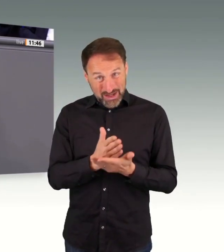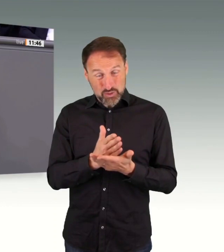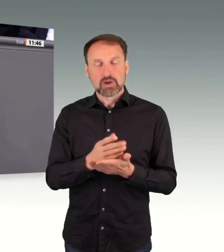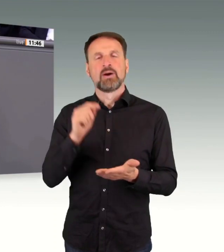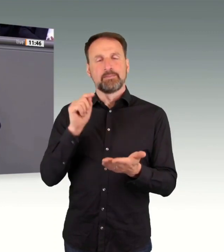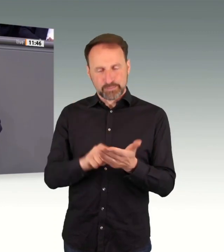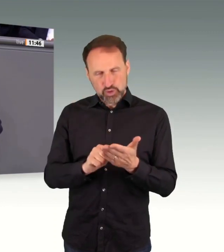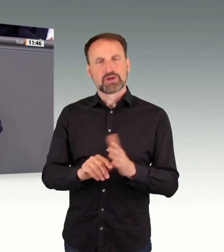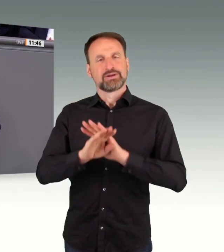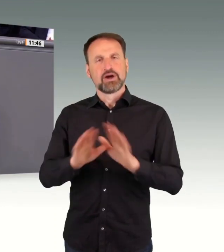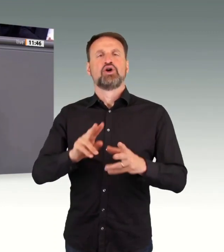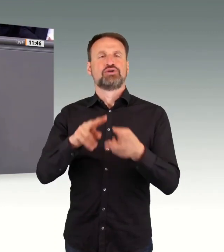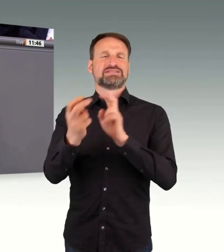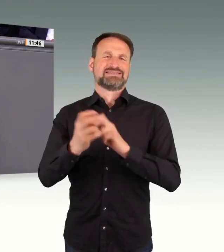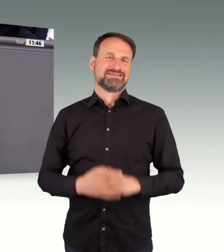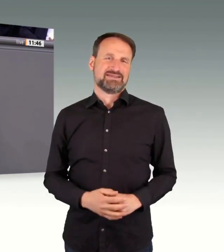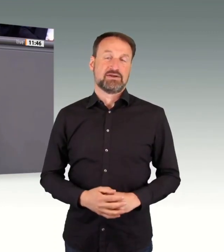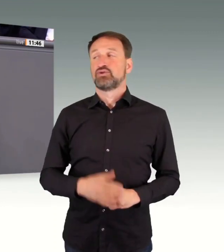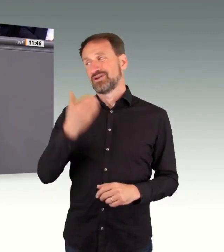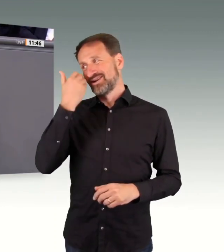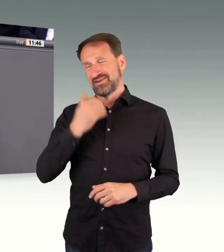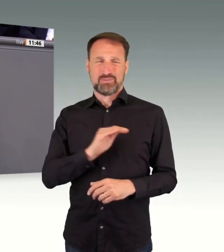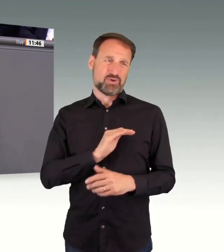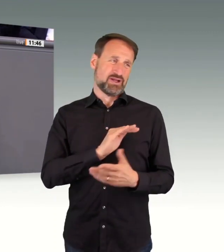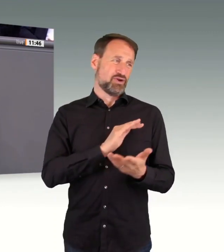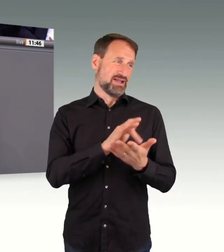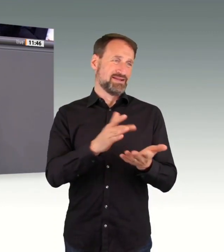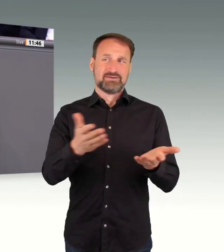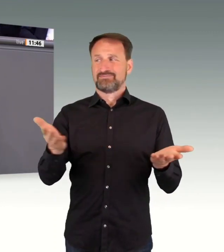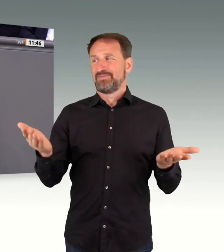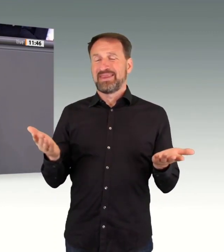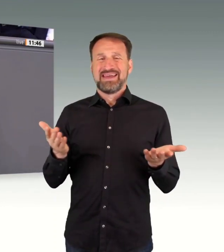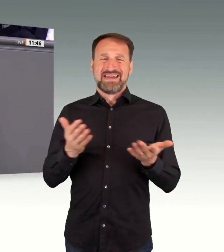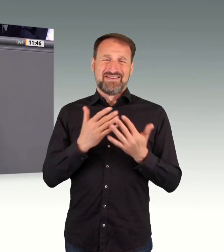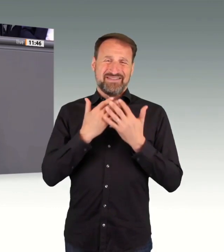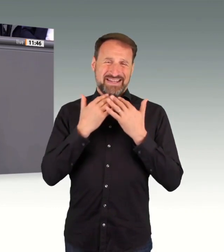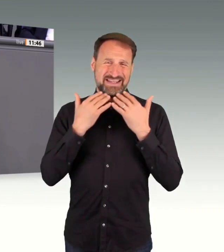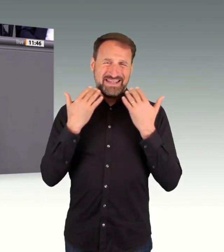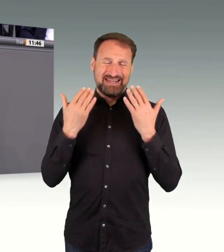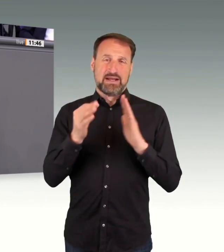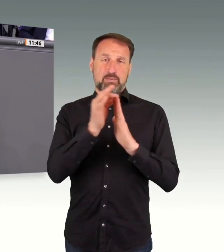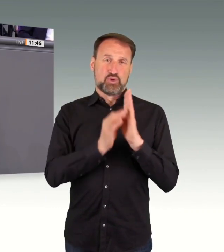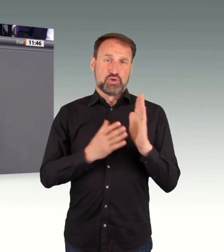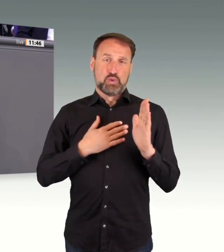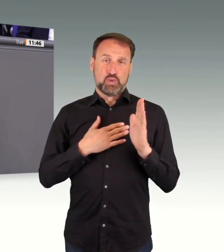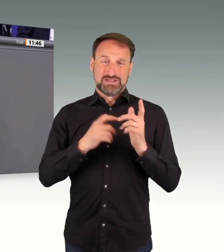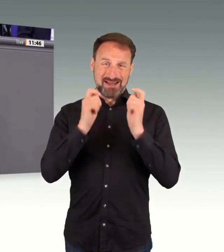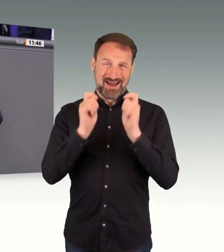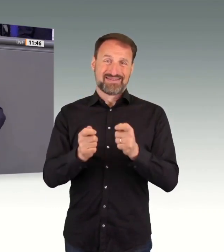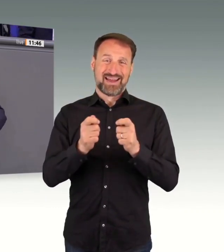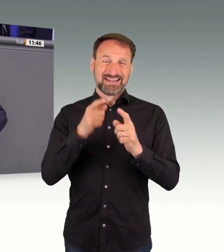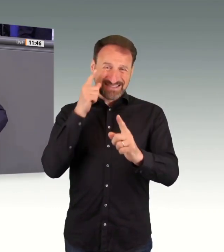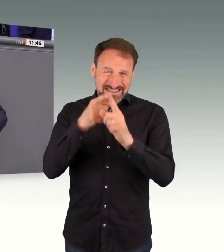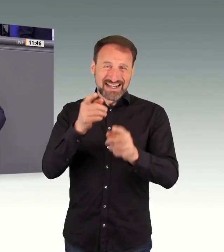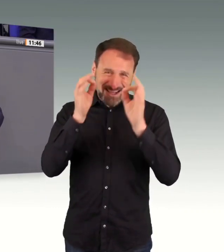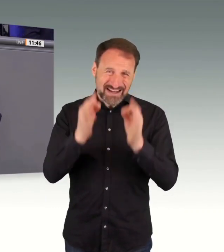umsetzen. Und liebe Kolleginnen und Kollegen, genau dafür sind viele der Punkte in unserem Antrag gedacht. Sie